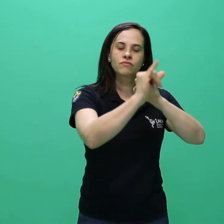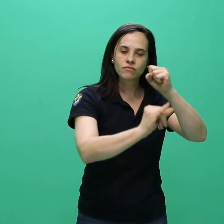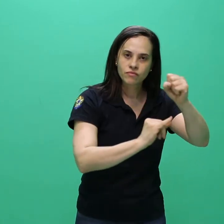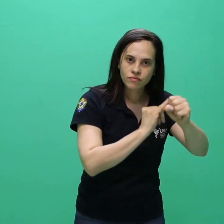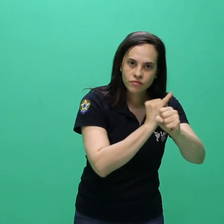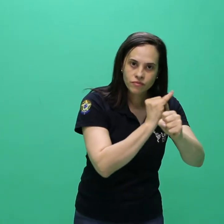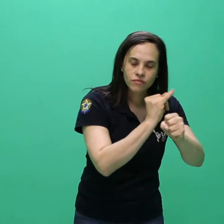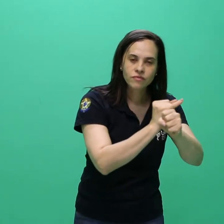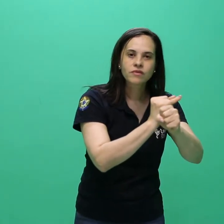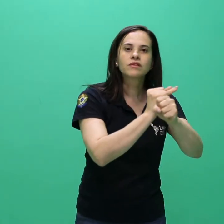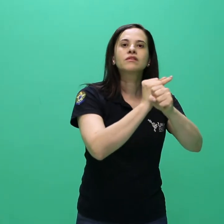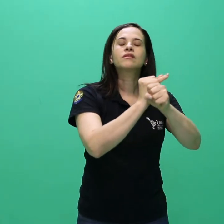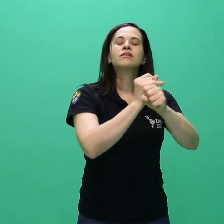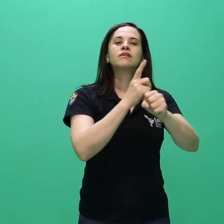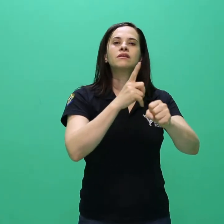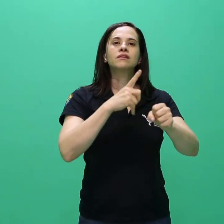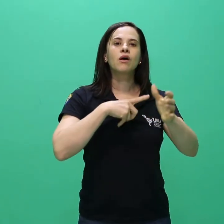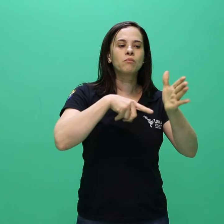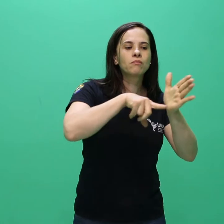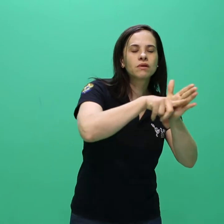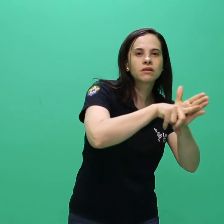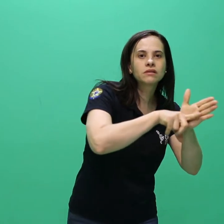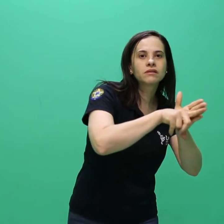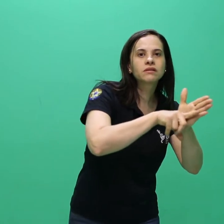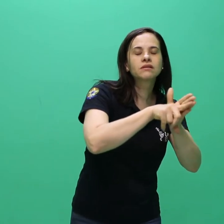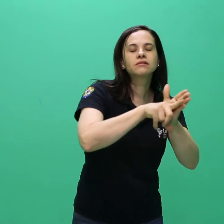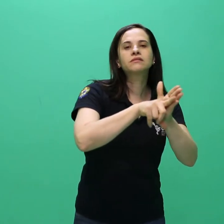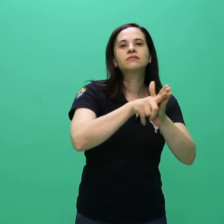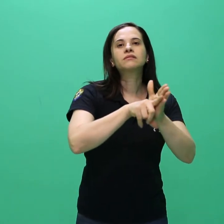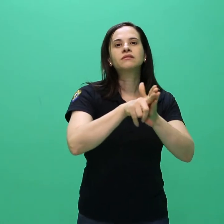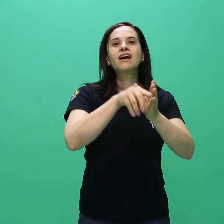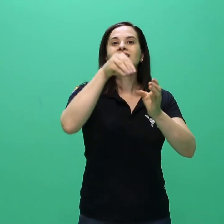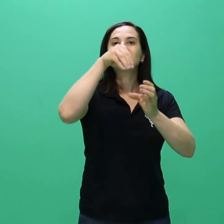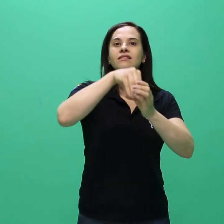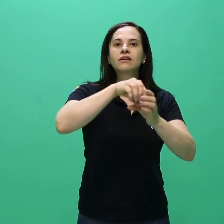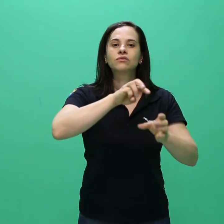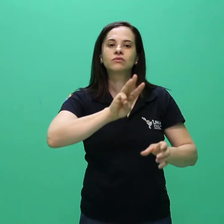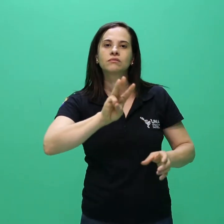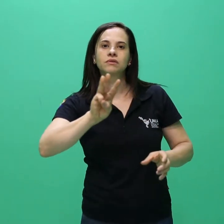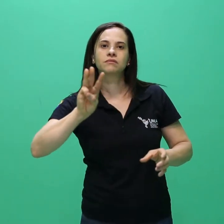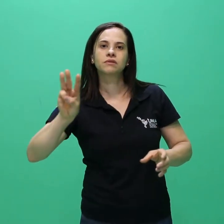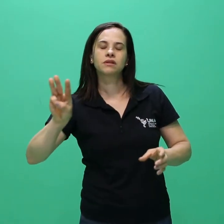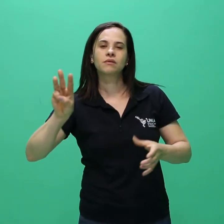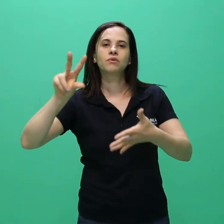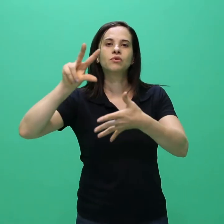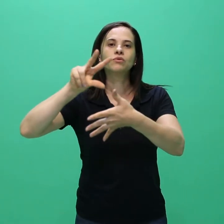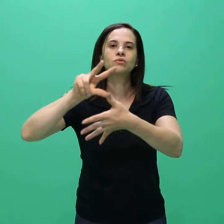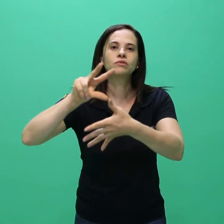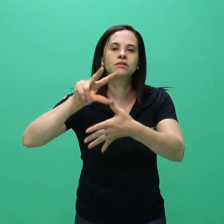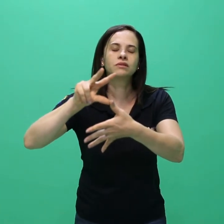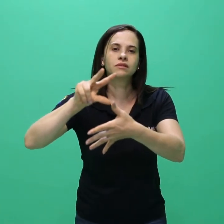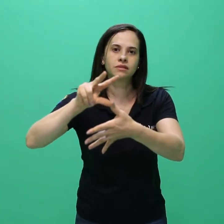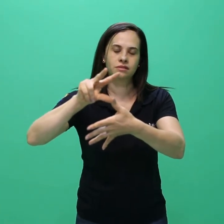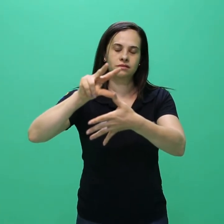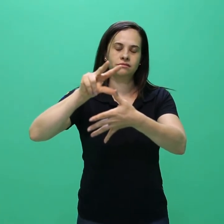UNILA, no período de 6 de setembro a 15 de outubro de 2018, conforme cronograma